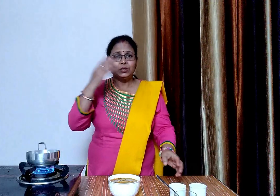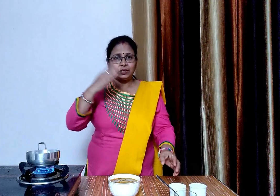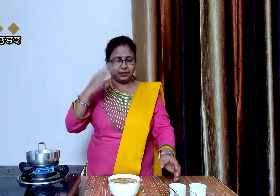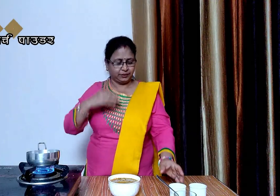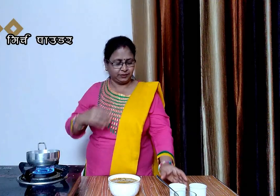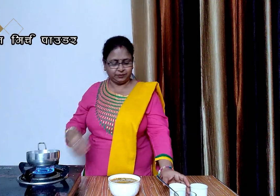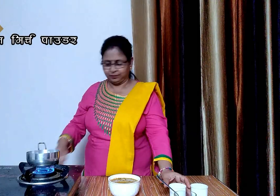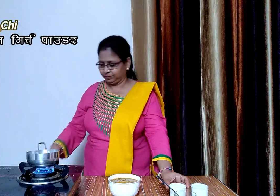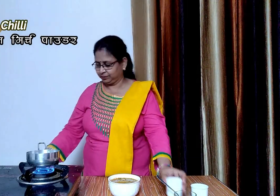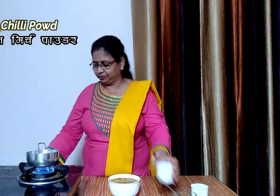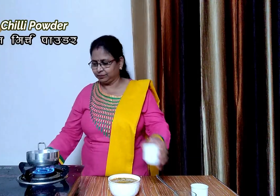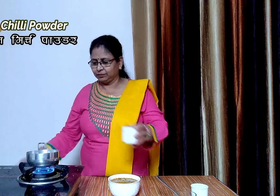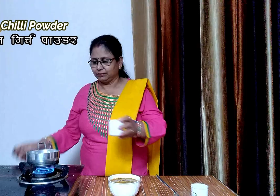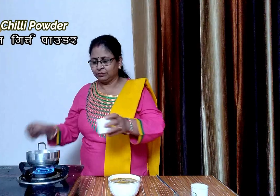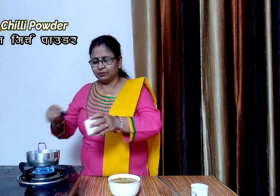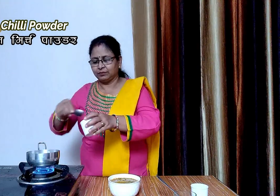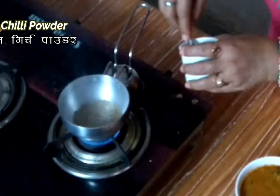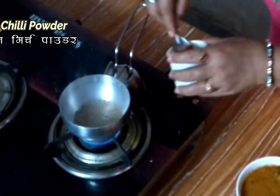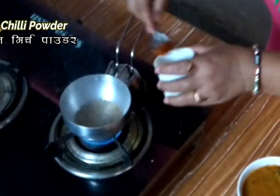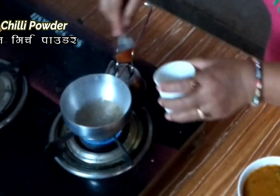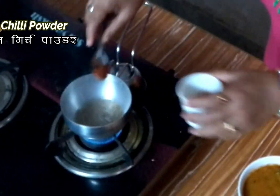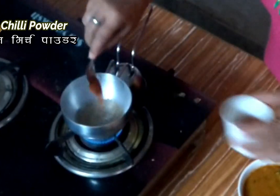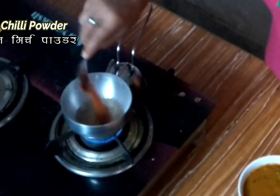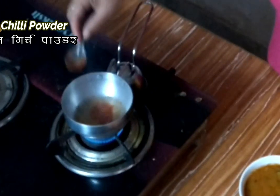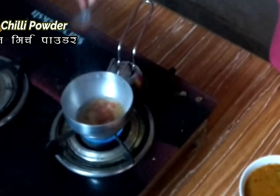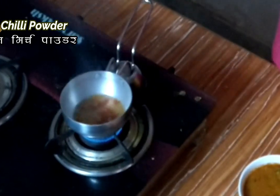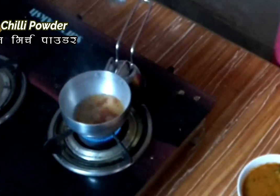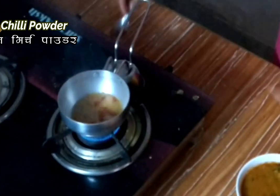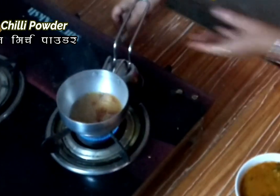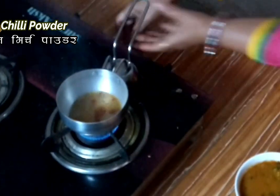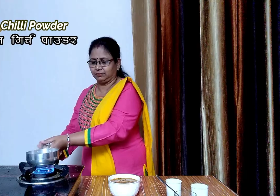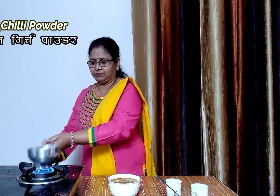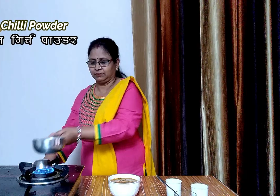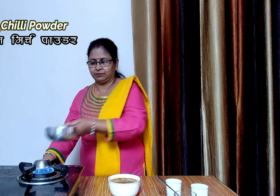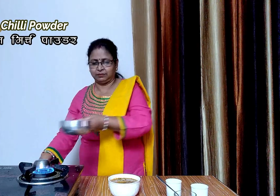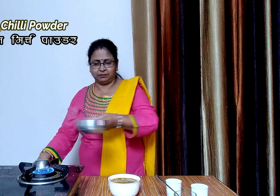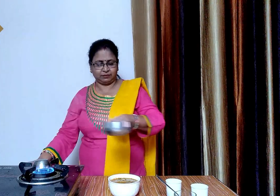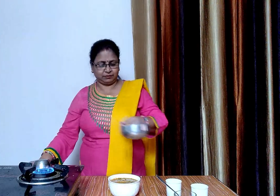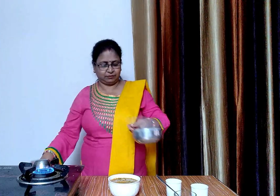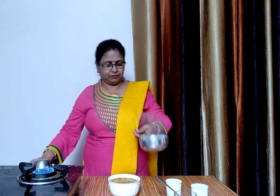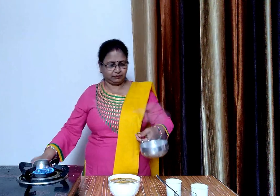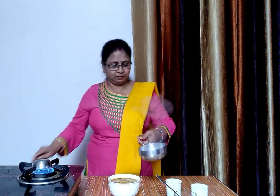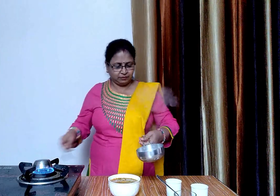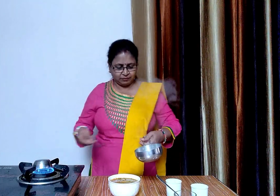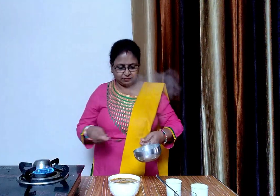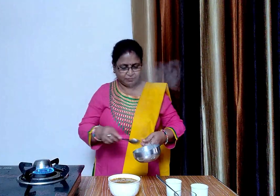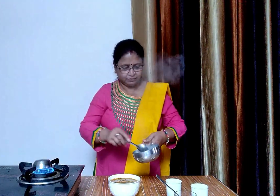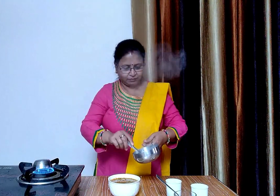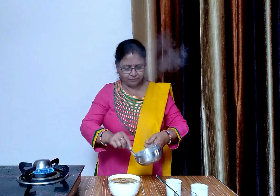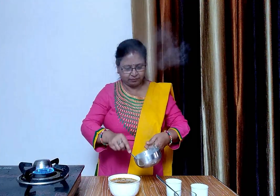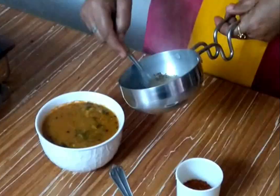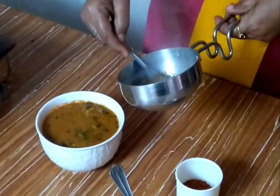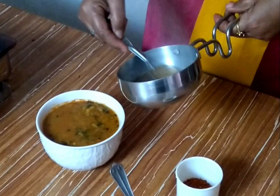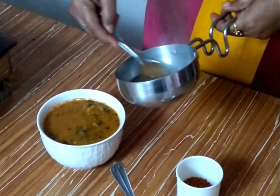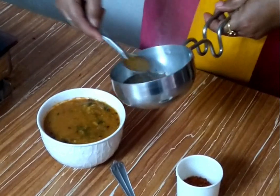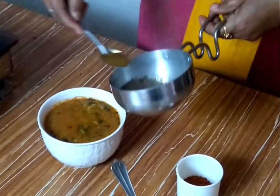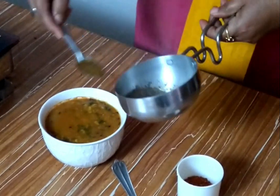और आदी चमच लाल मिर्श पाउडर डालेंगे तड़का बन चुका है अब हम दाल को तड़का लगा